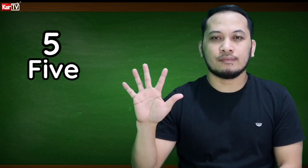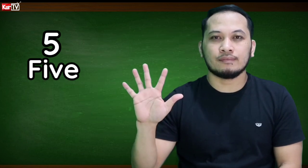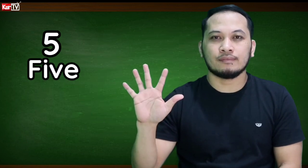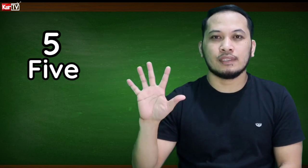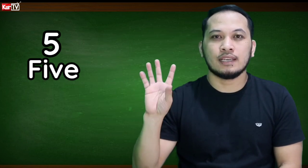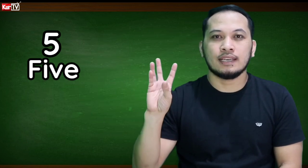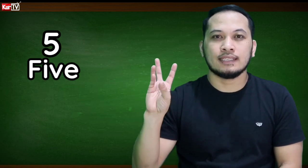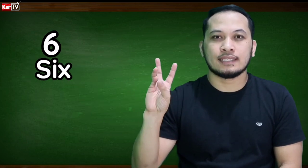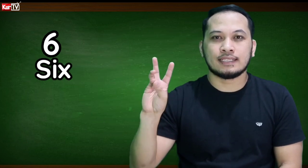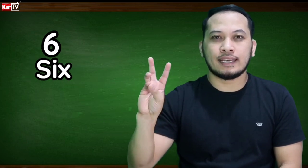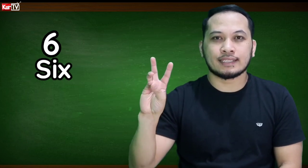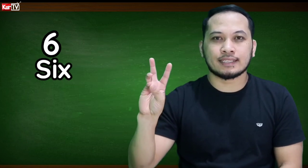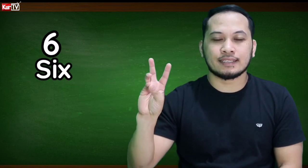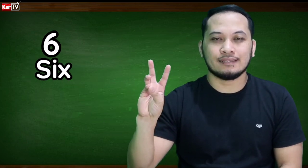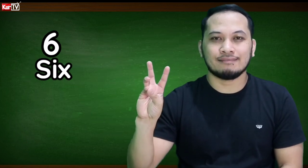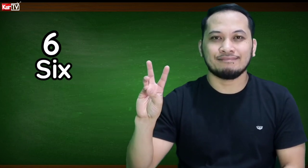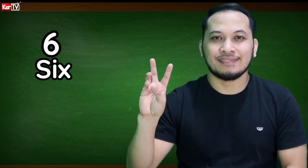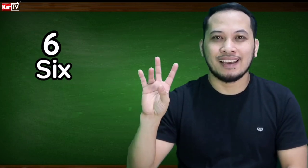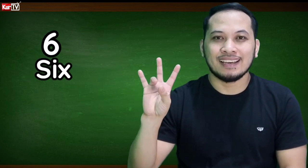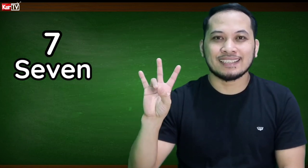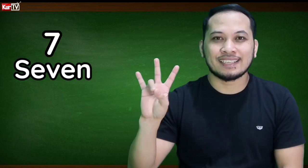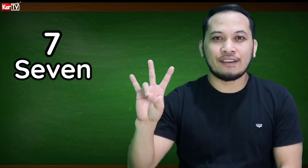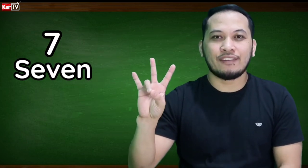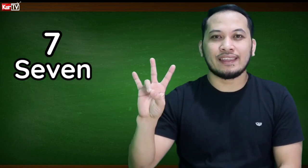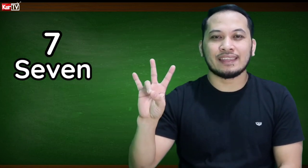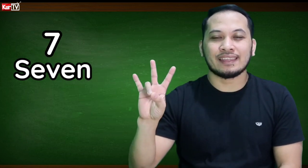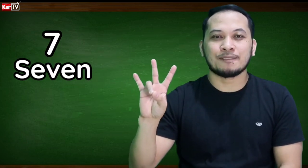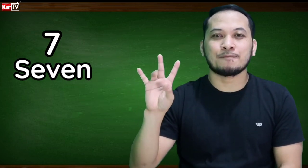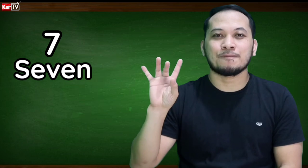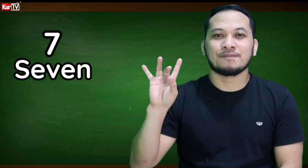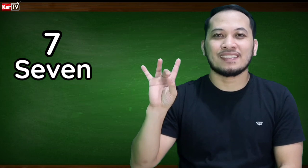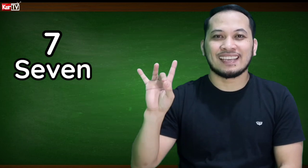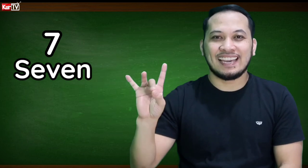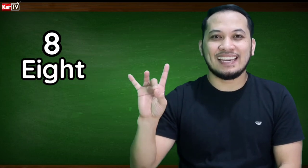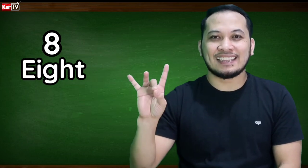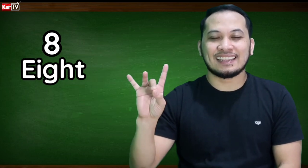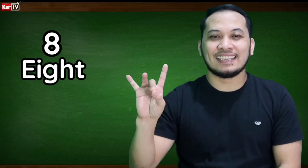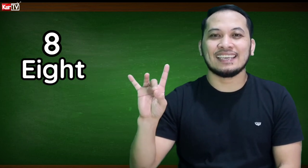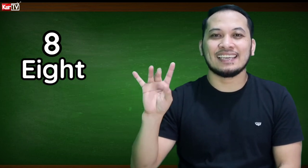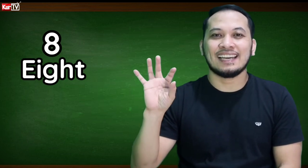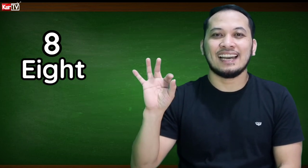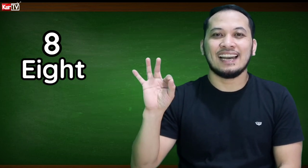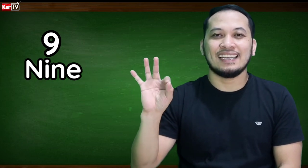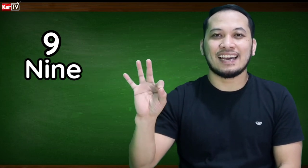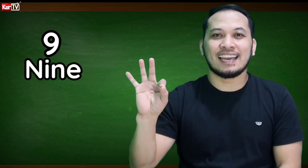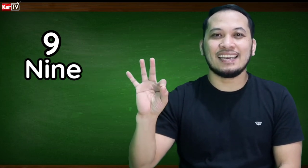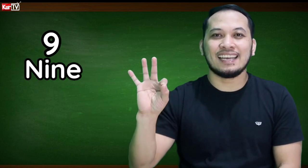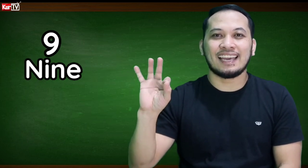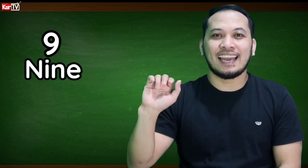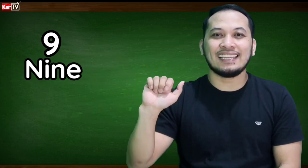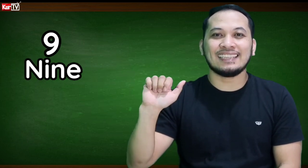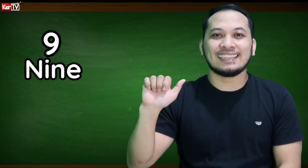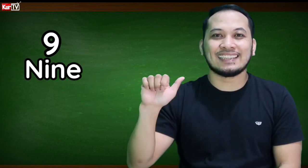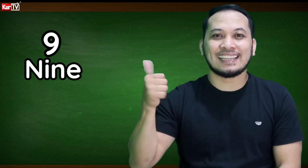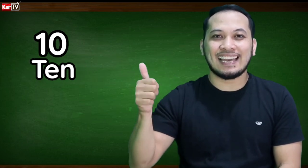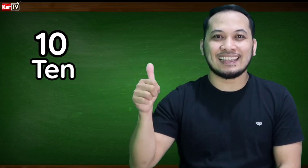6, 7, 8, 9, and 10.